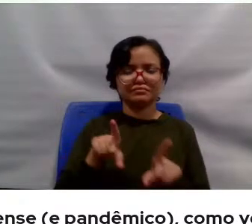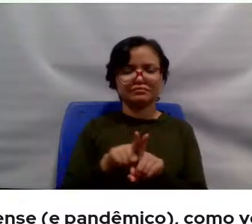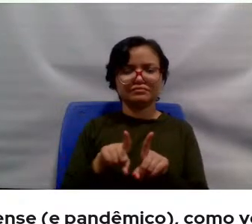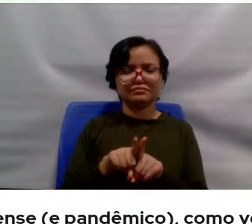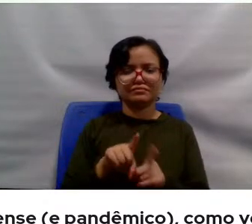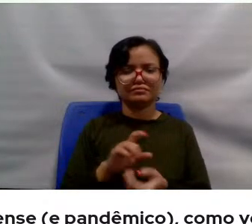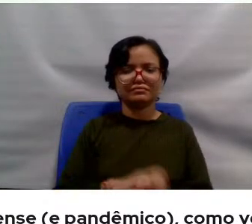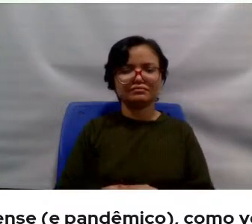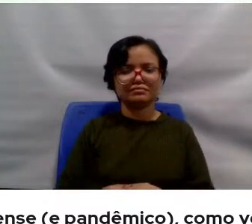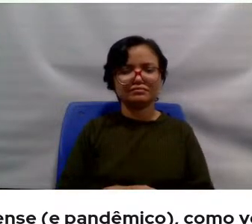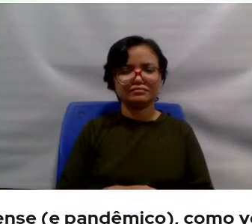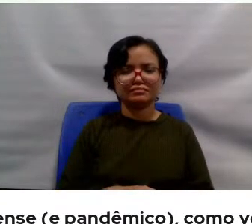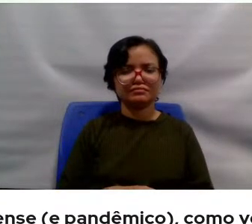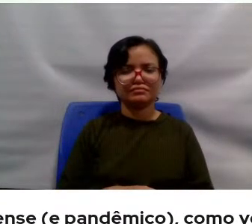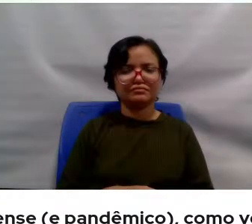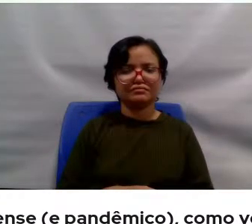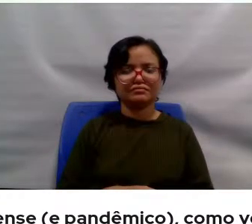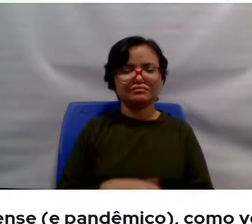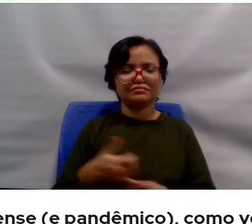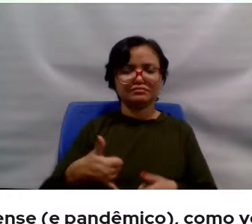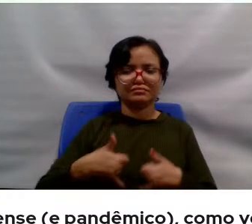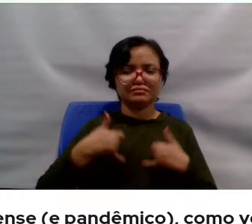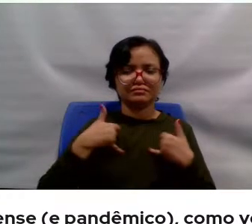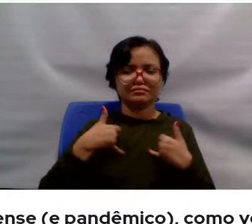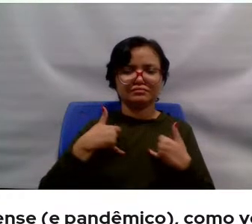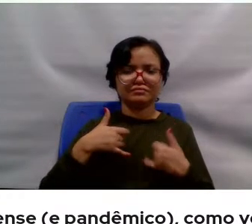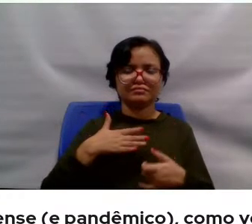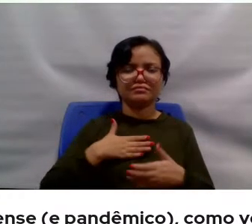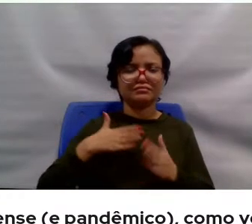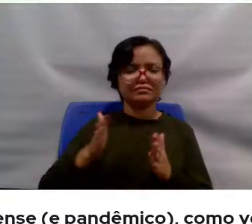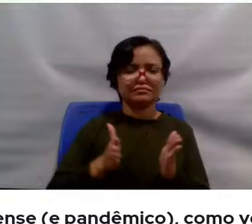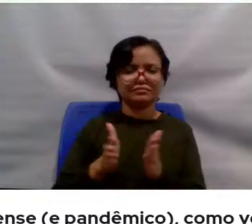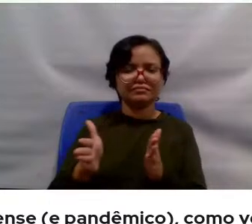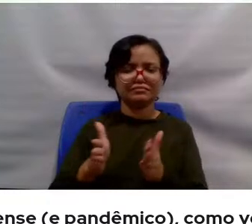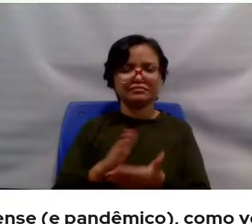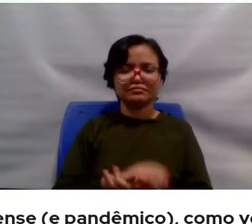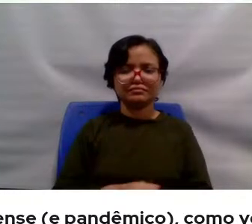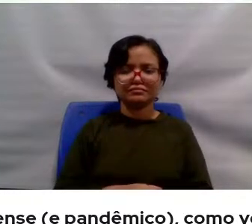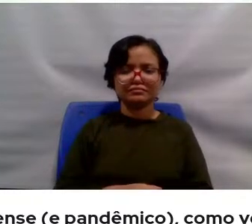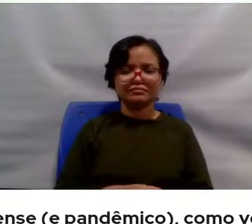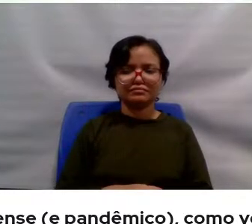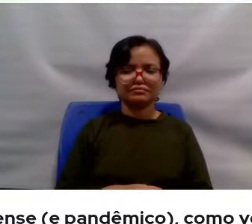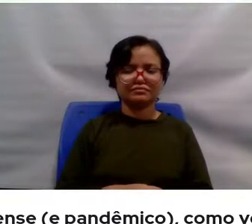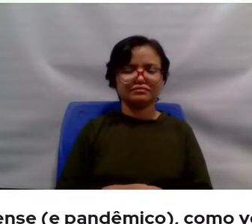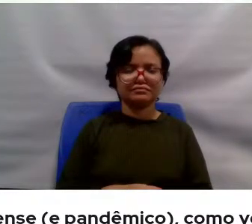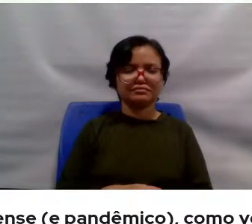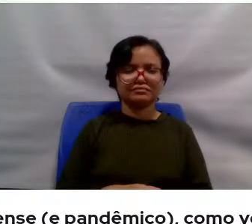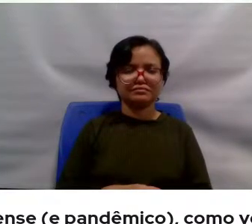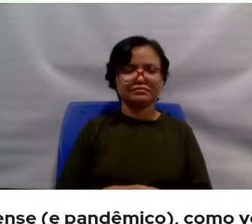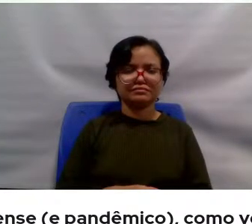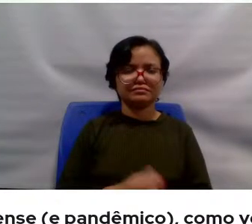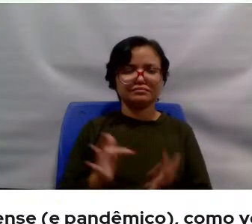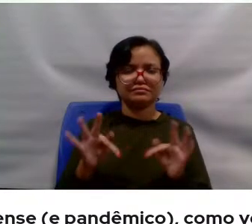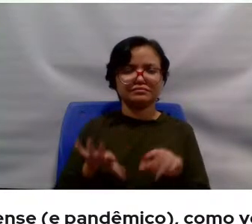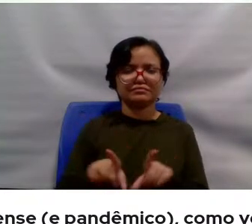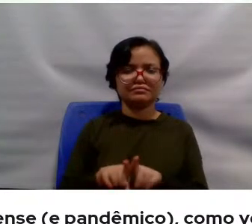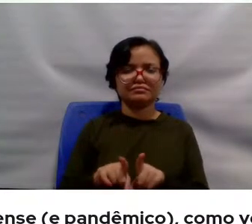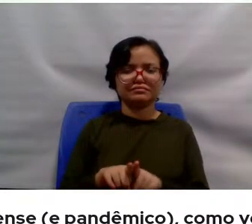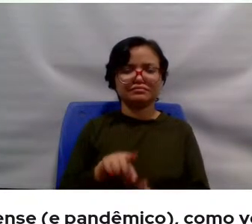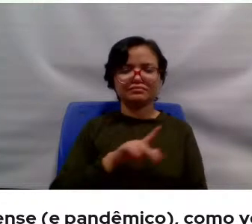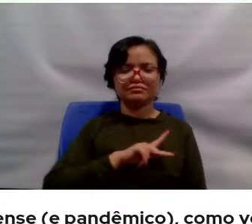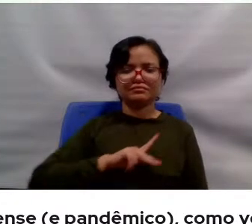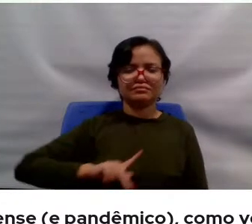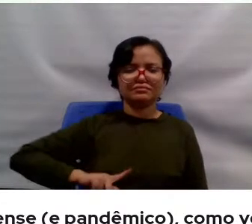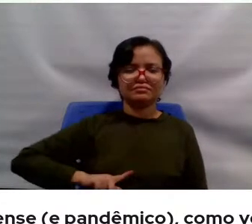trouxemos, são orgulhos na minha trajetória. E, por fim, também ser presidente